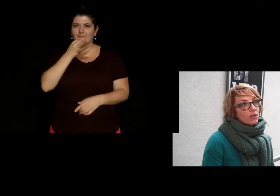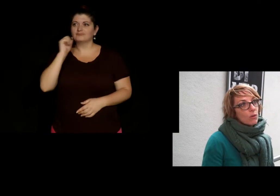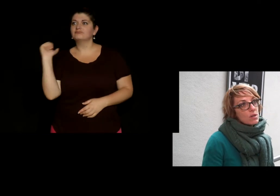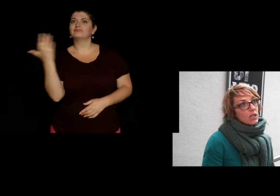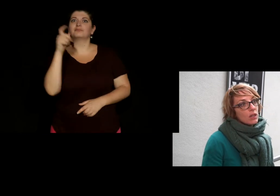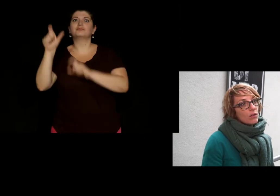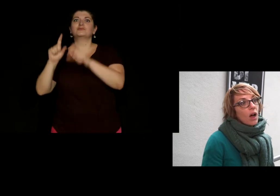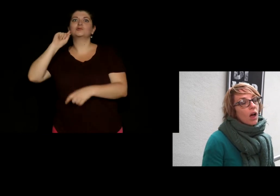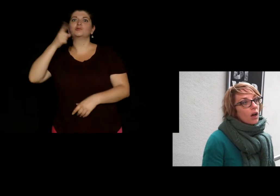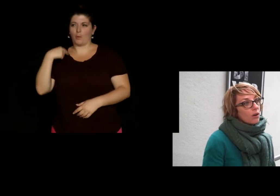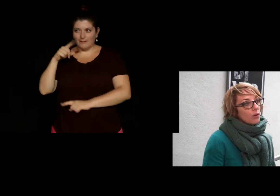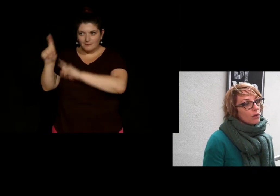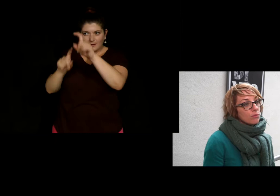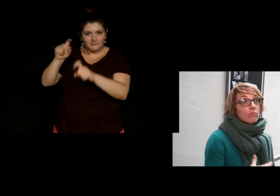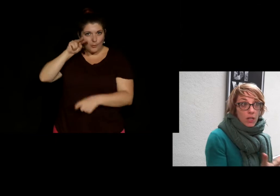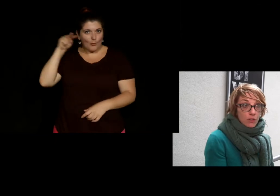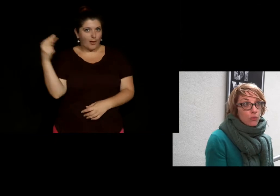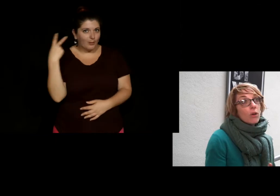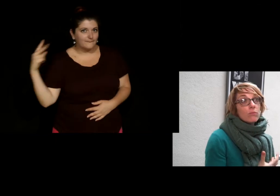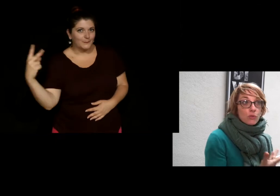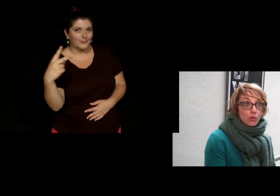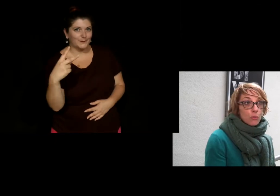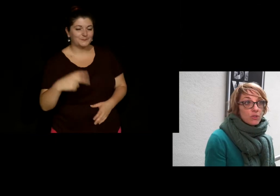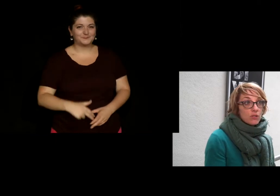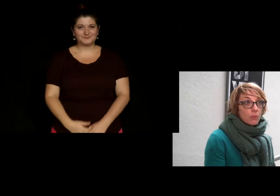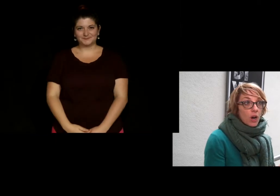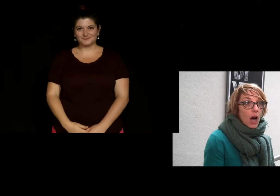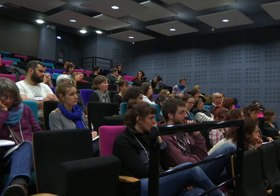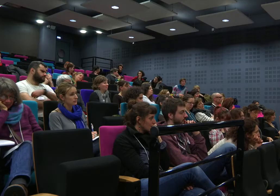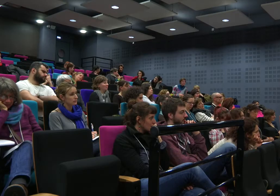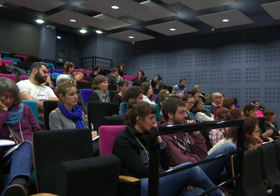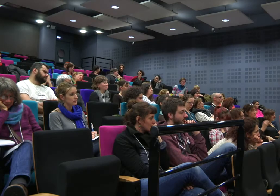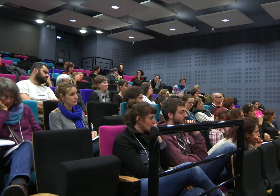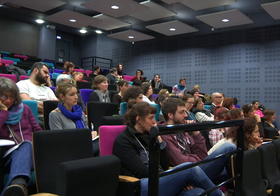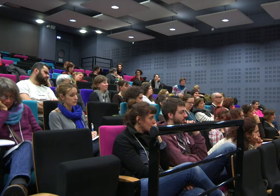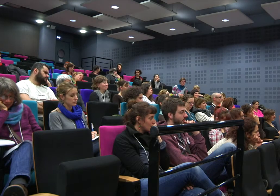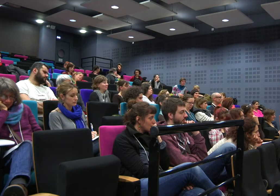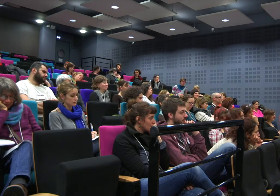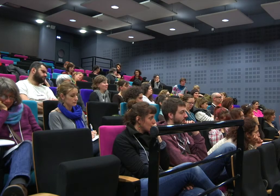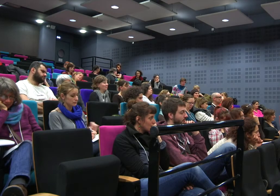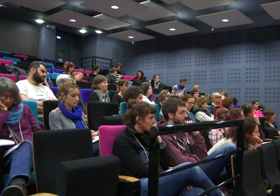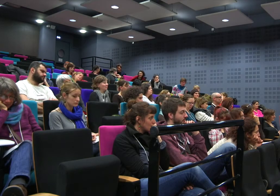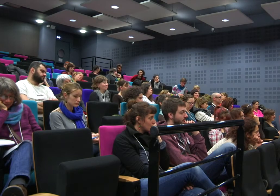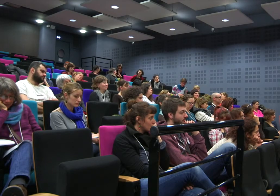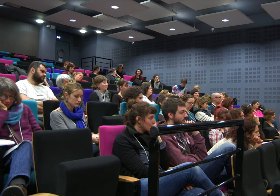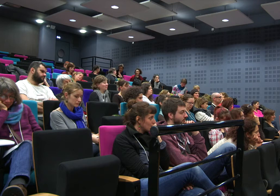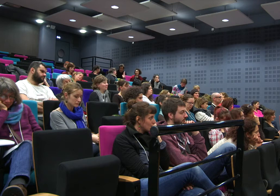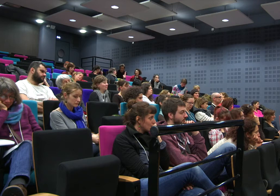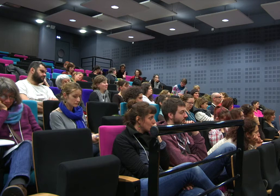'interroger des sourds sur ce positionnement-là. L'article 30 aborde la question de l'accessibilité à la